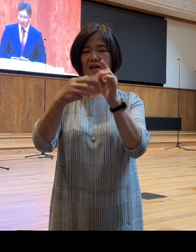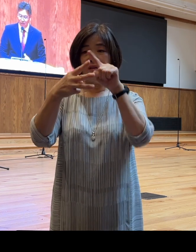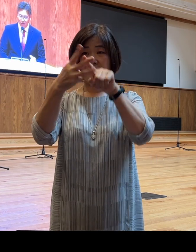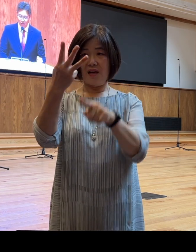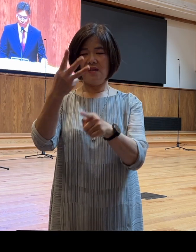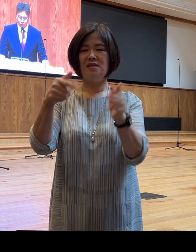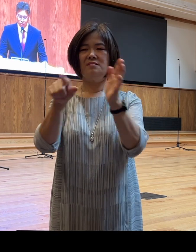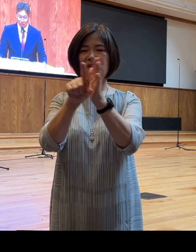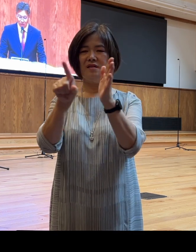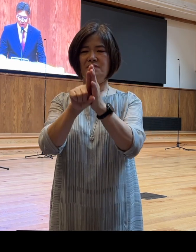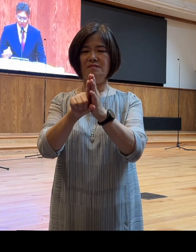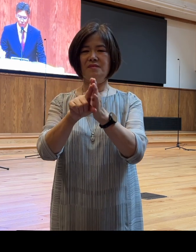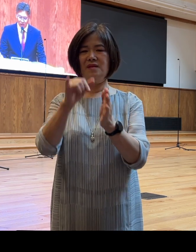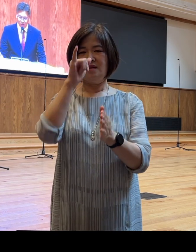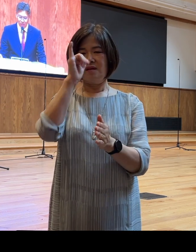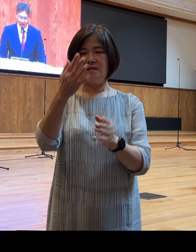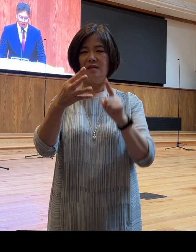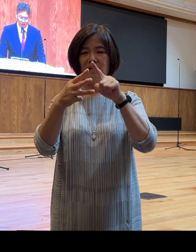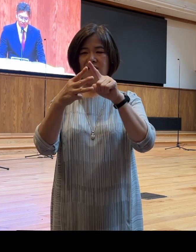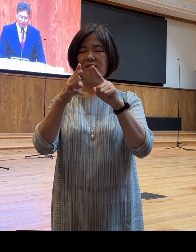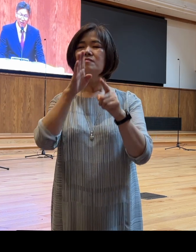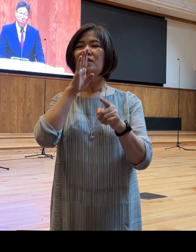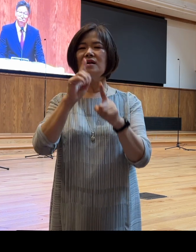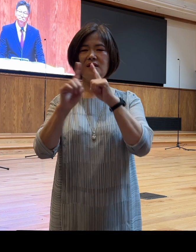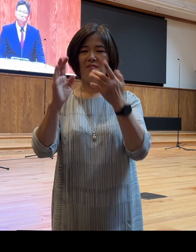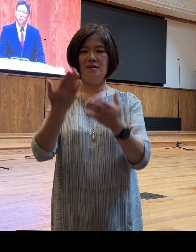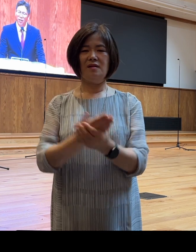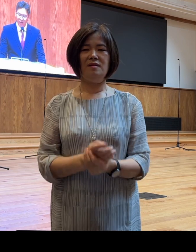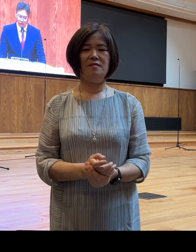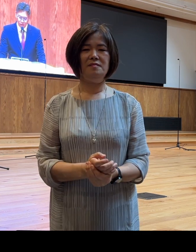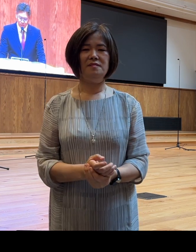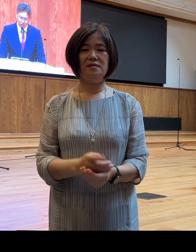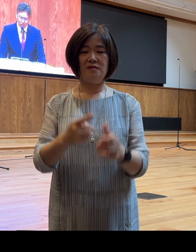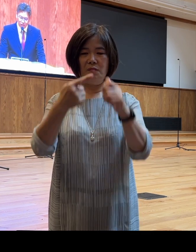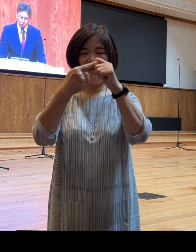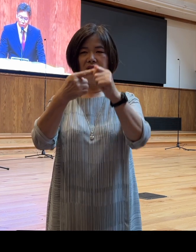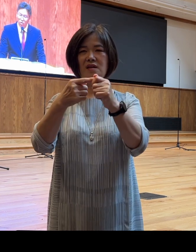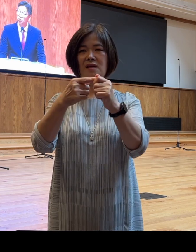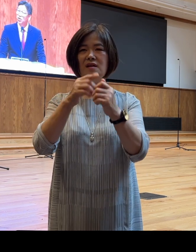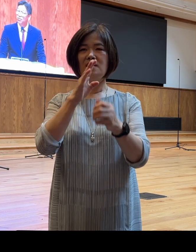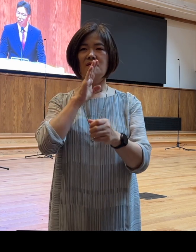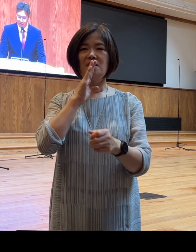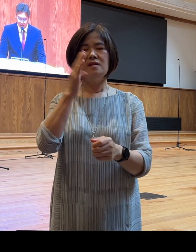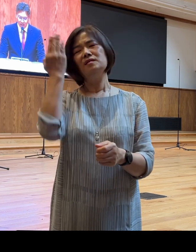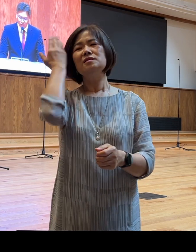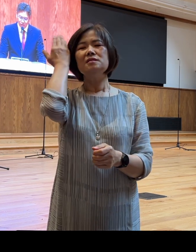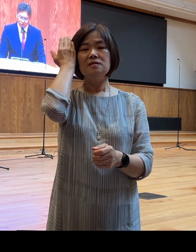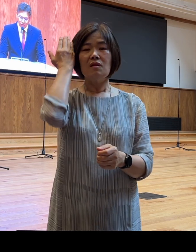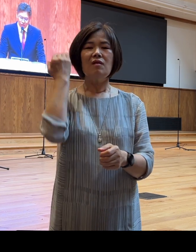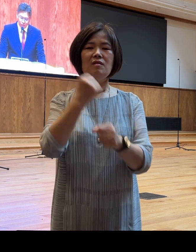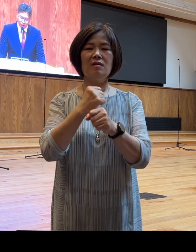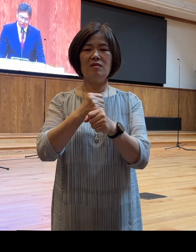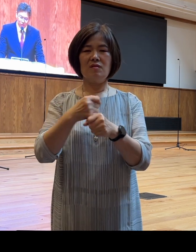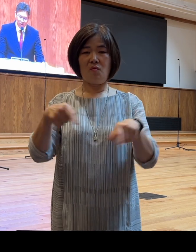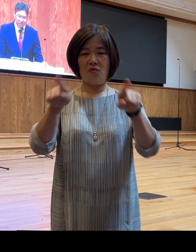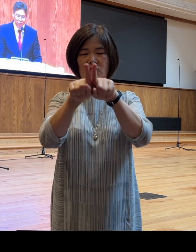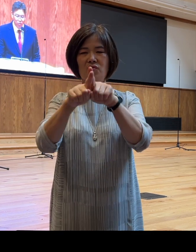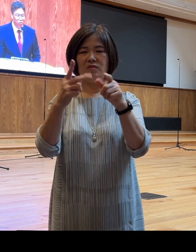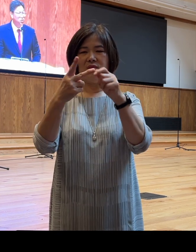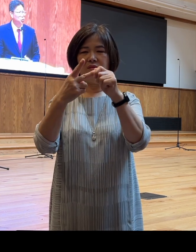세분화해서 말을 하게 됩니다 첫 번째는 지적 동의로서의 믿음을 얘기하고요 두 번째는 확신과 소신으로서의